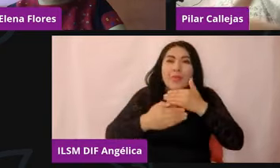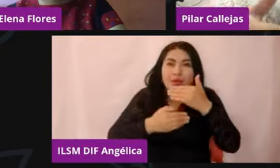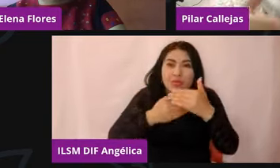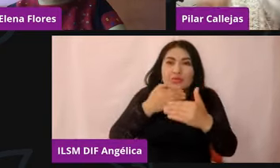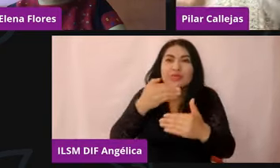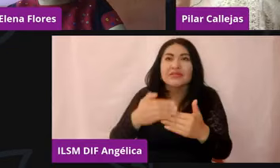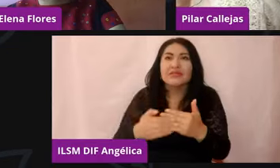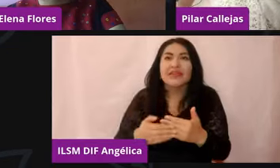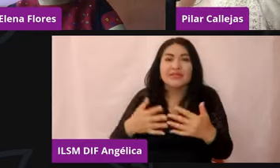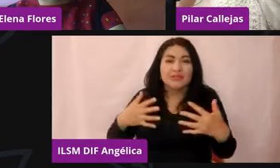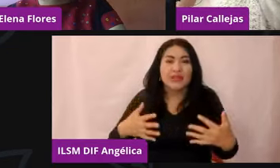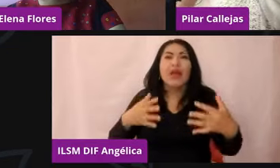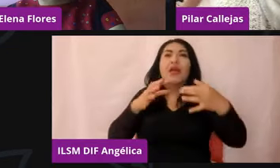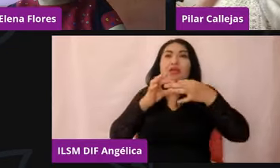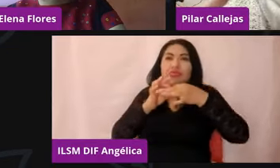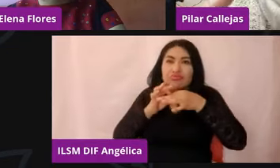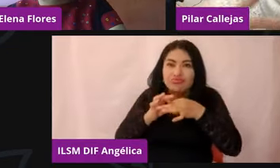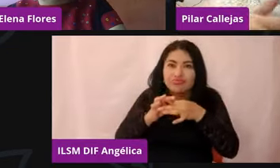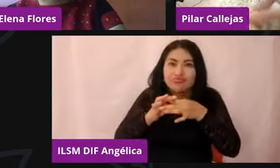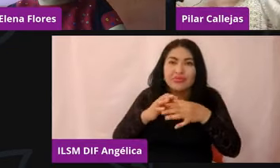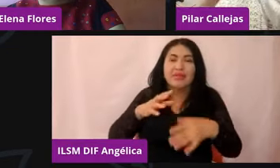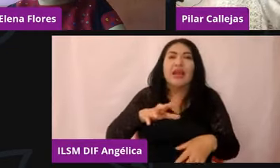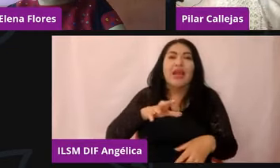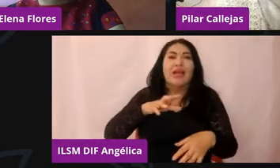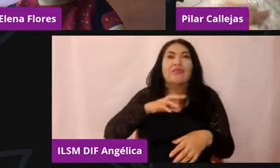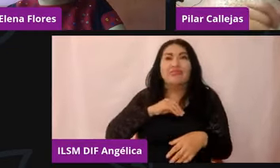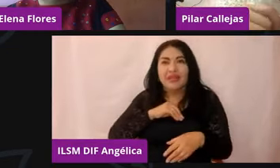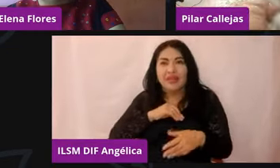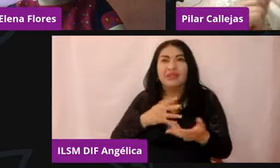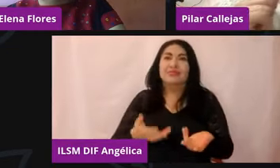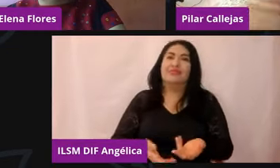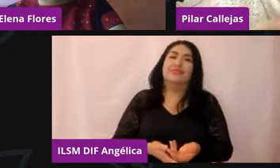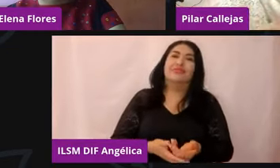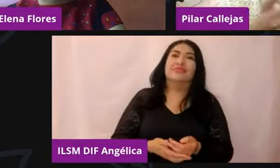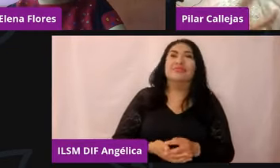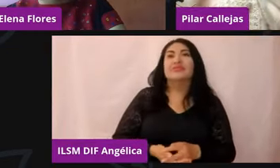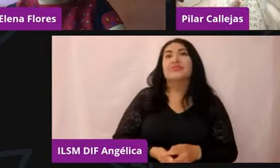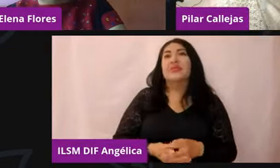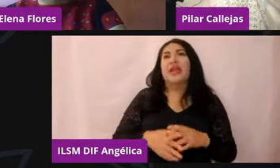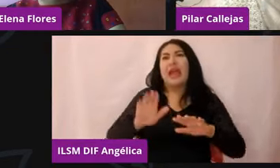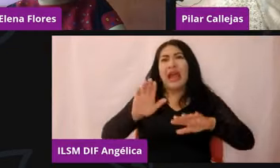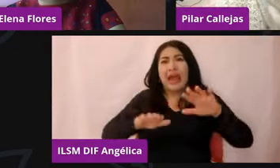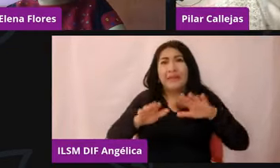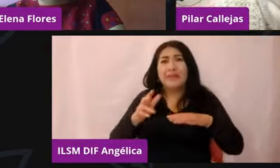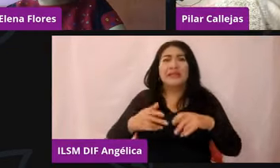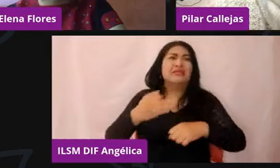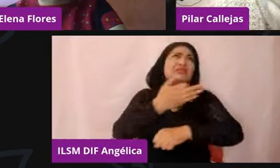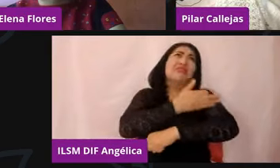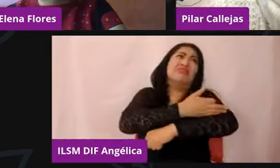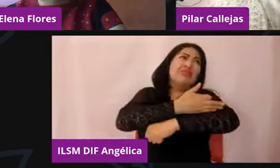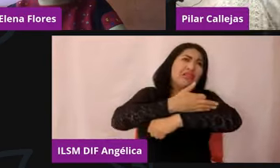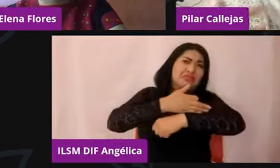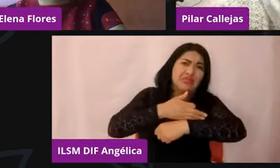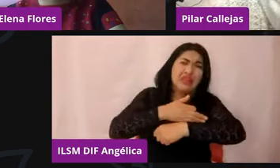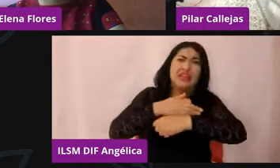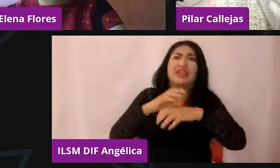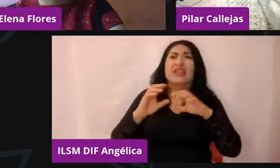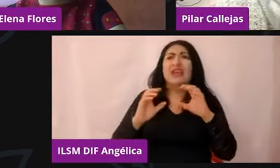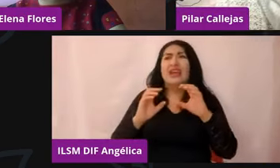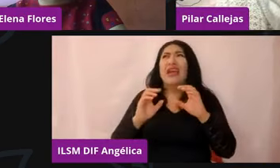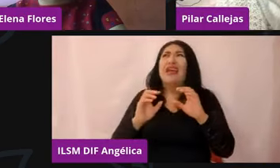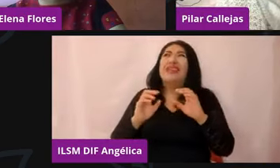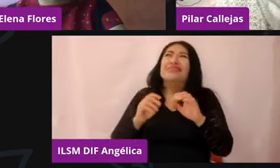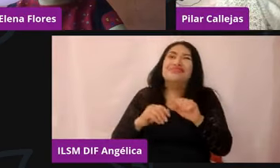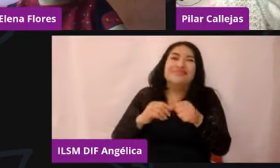la parte externa, ¿no? o a veces el ambiente laboral puede ser o a veces la familia no permite